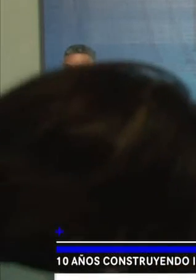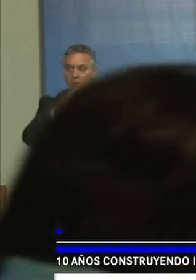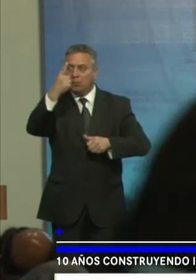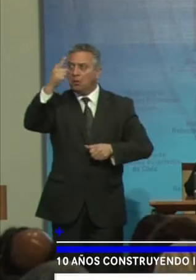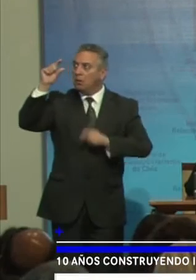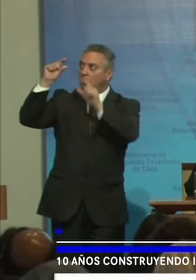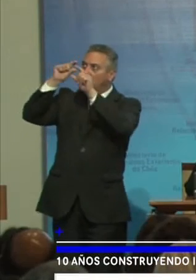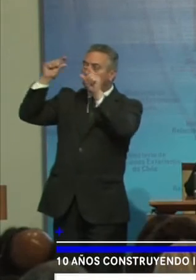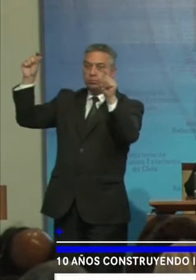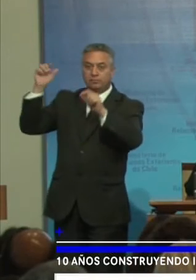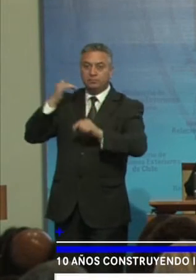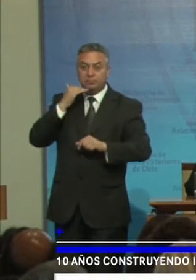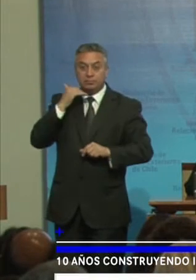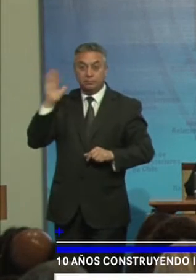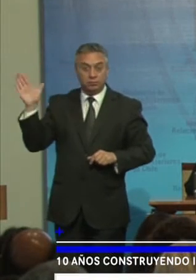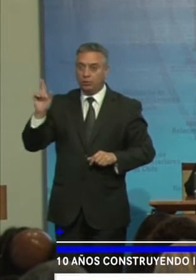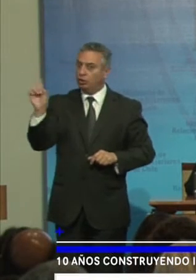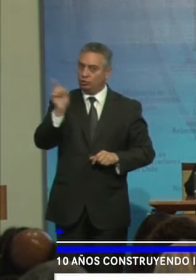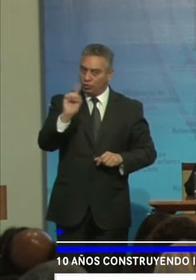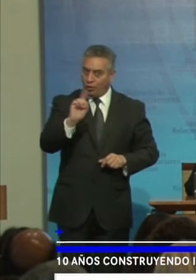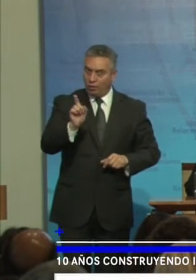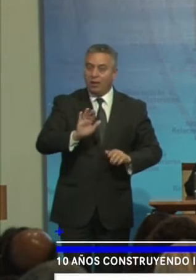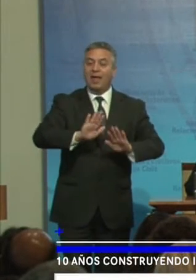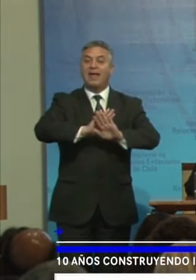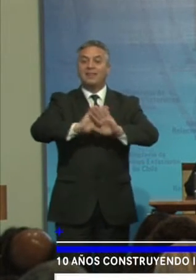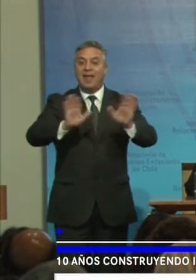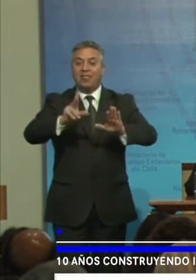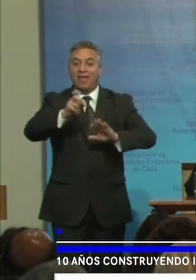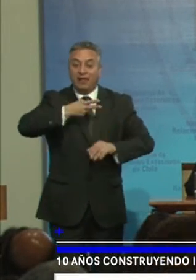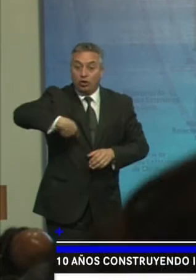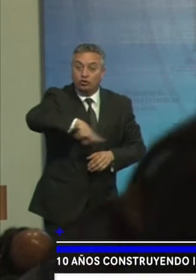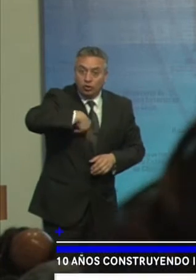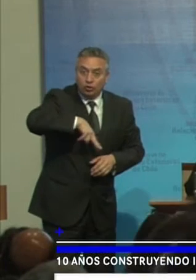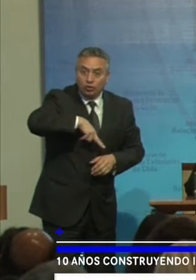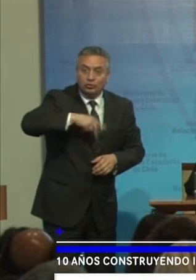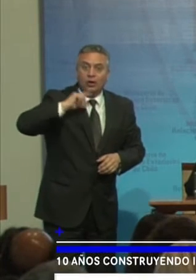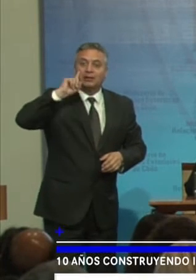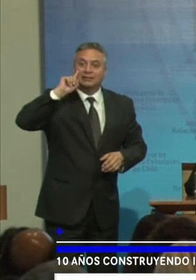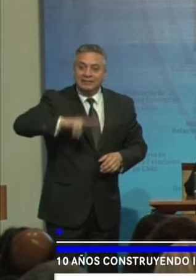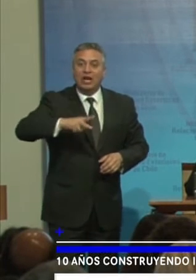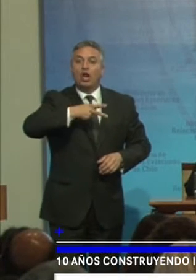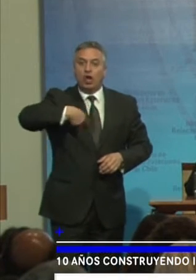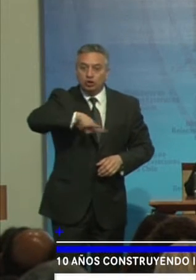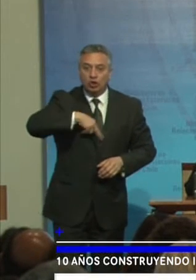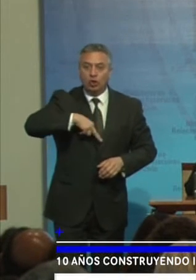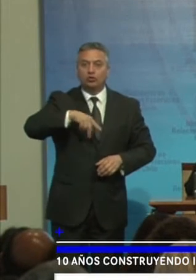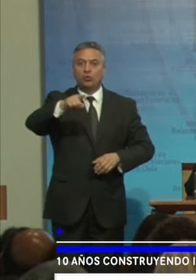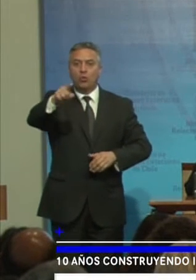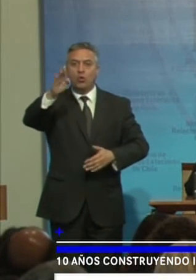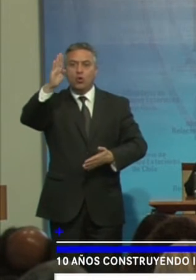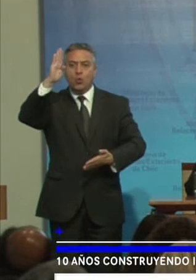Nada Sobre nosotros Sin nosotros Nunca Más